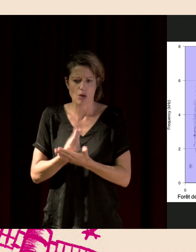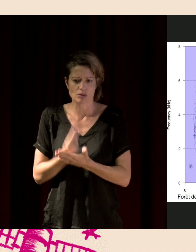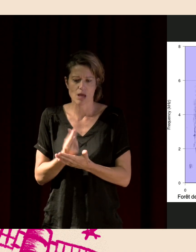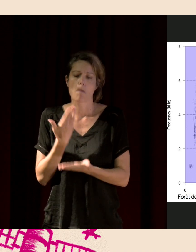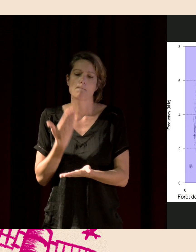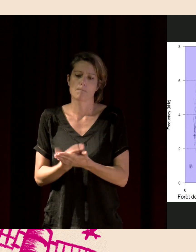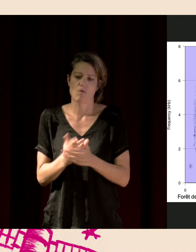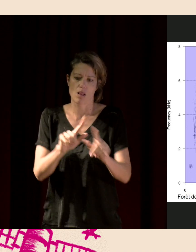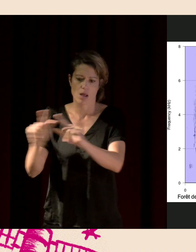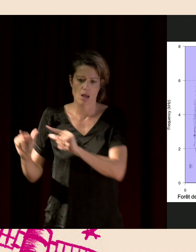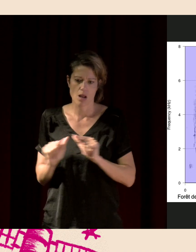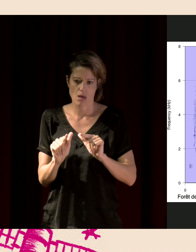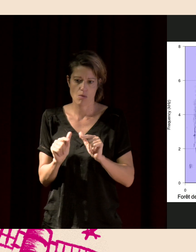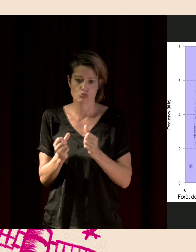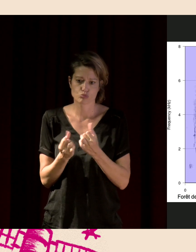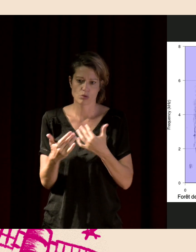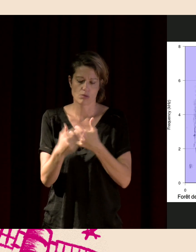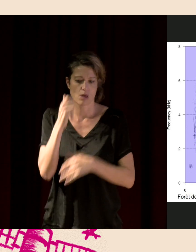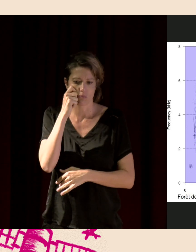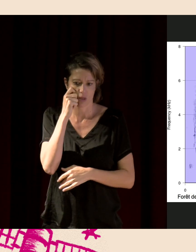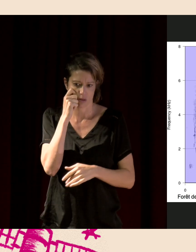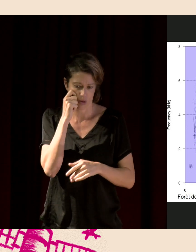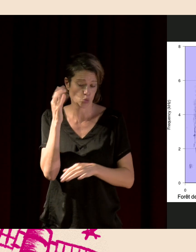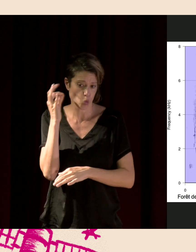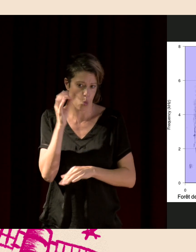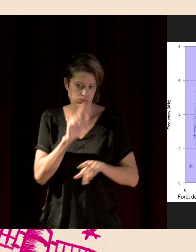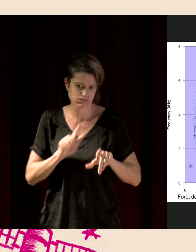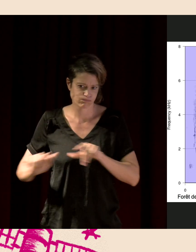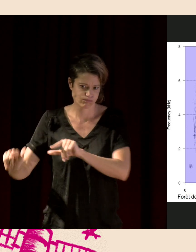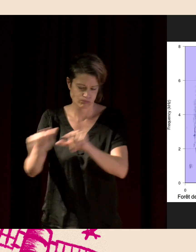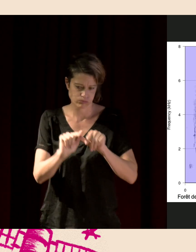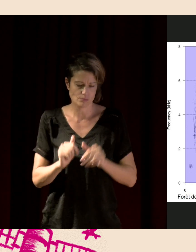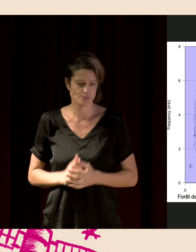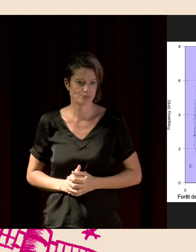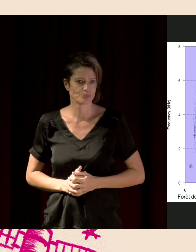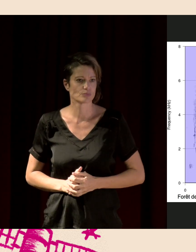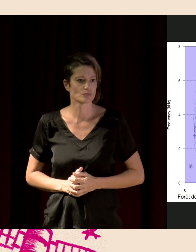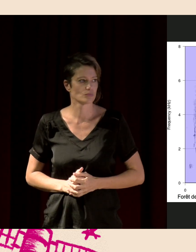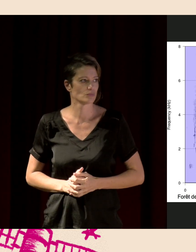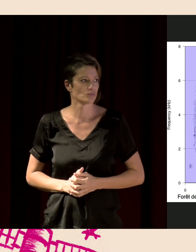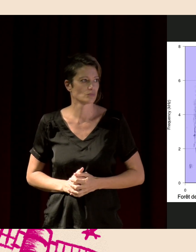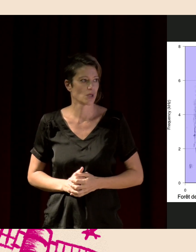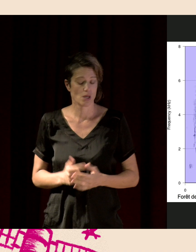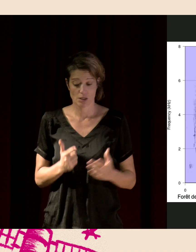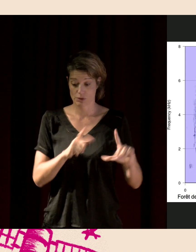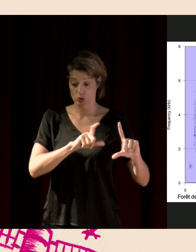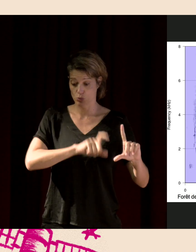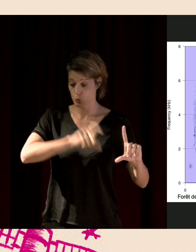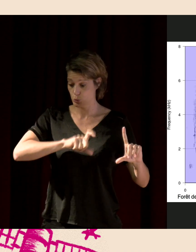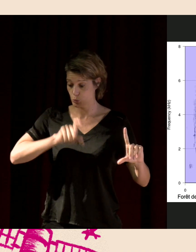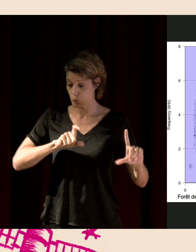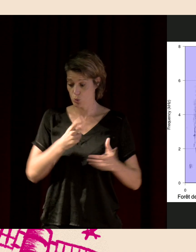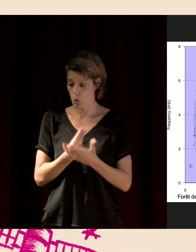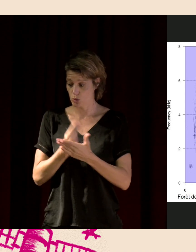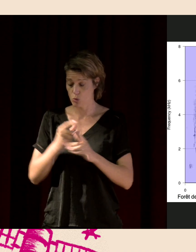biodiversité, une diversité spécifique derrière qui est importante. Et donc, en comparant nos enregistrements au cours du